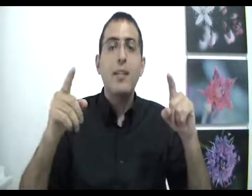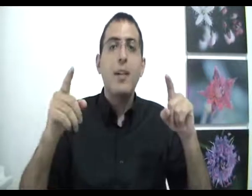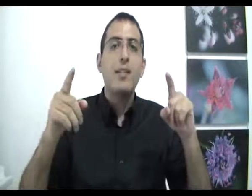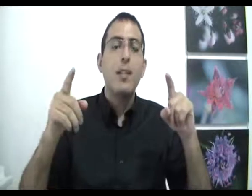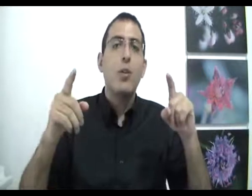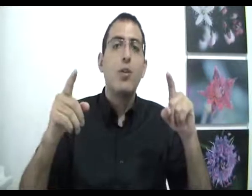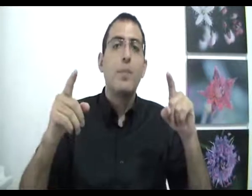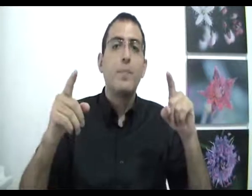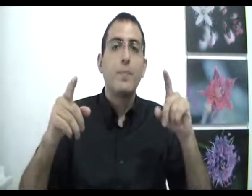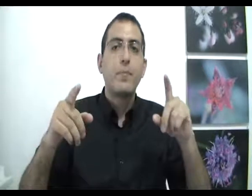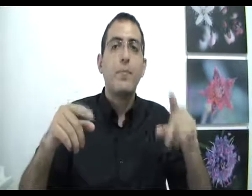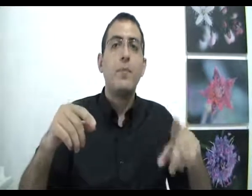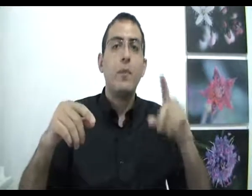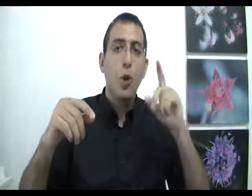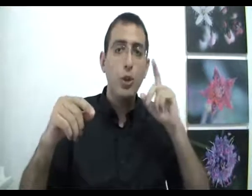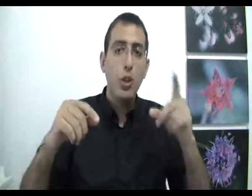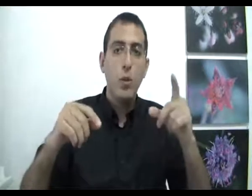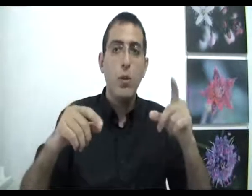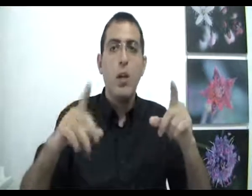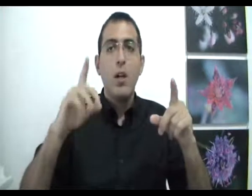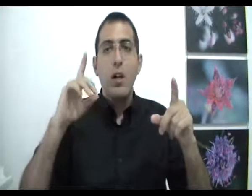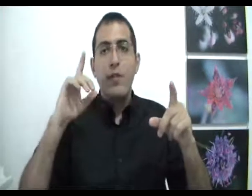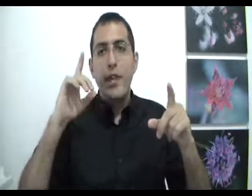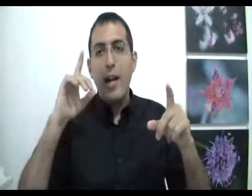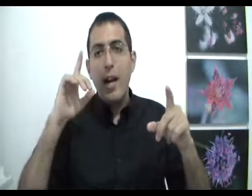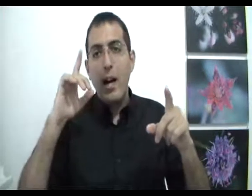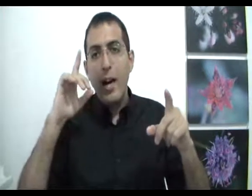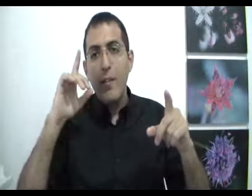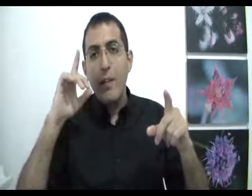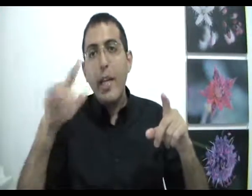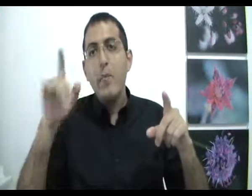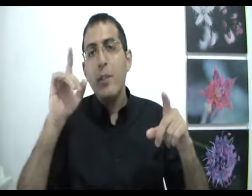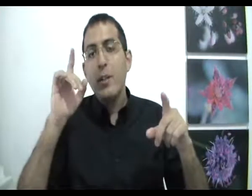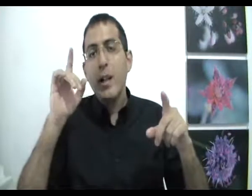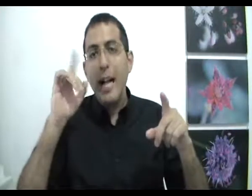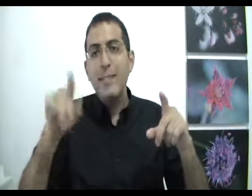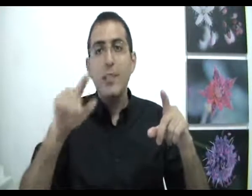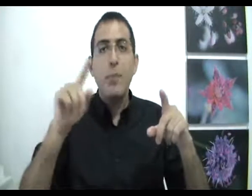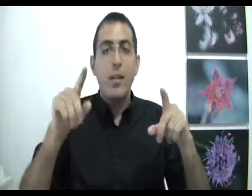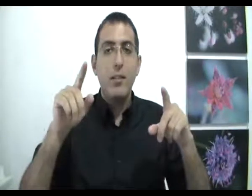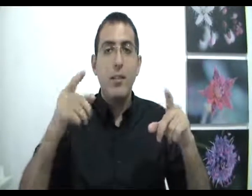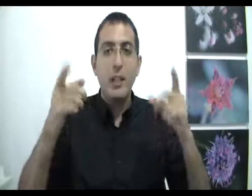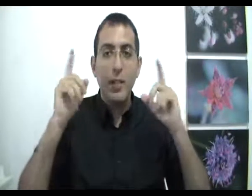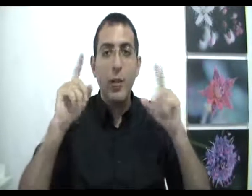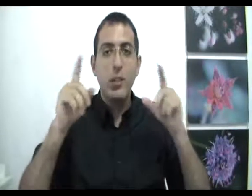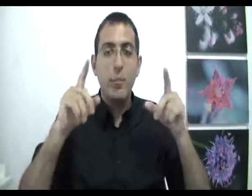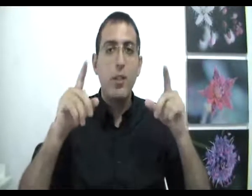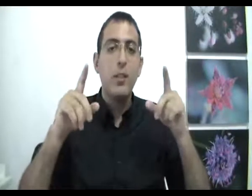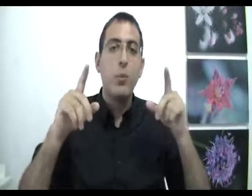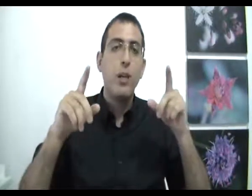הדבר הזה לקרות או שלא ואם אין סיבה ועכשיו אני רוצה פה לתת נקודה